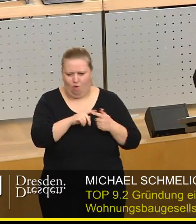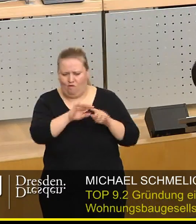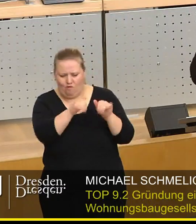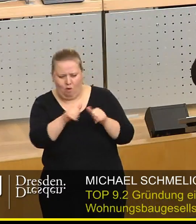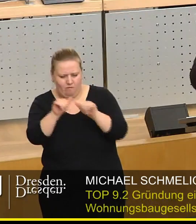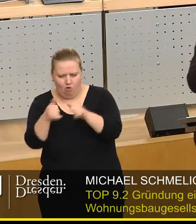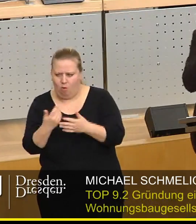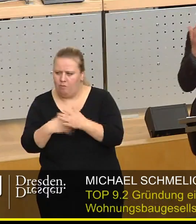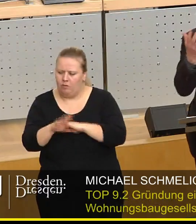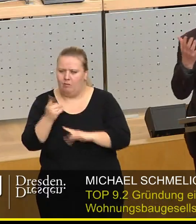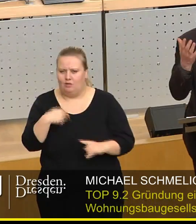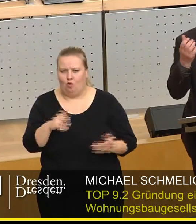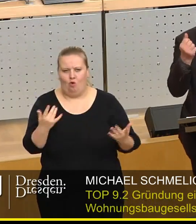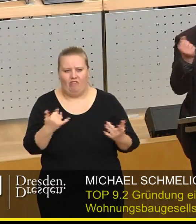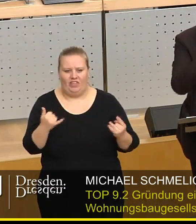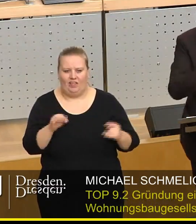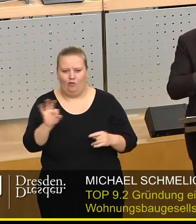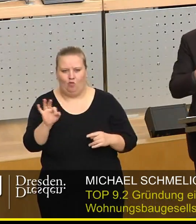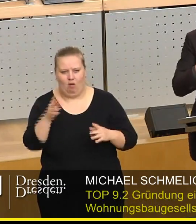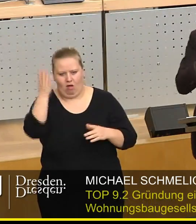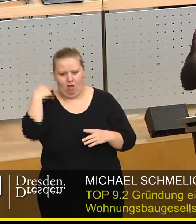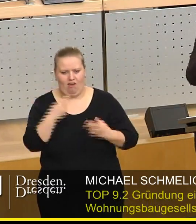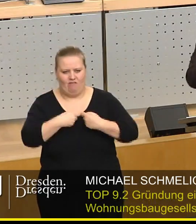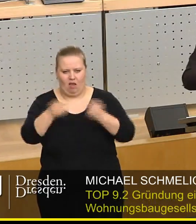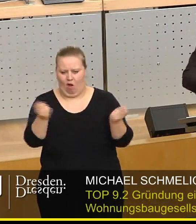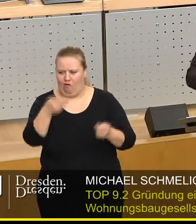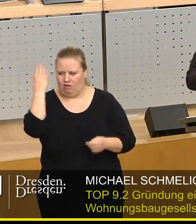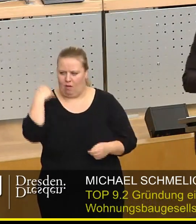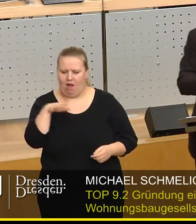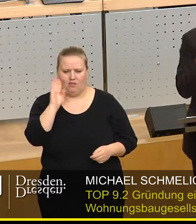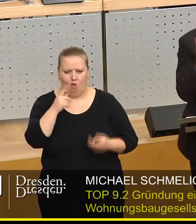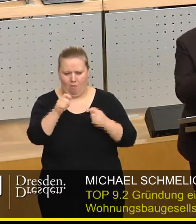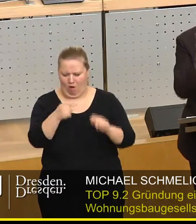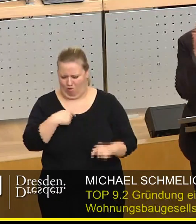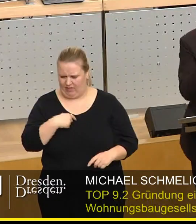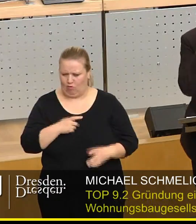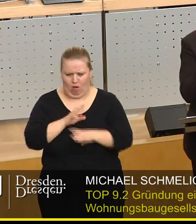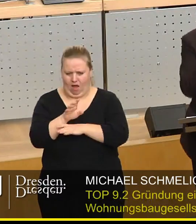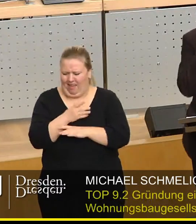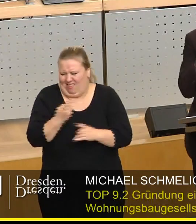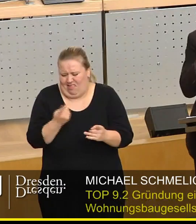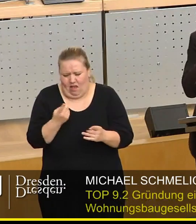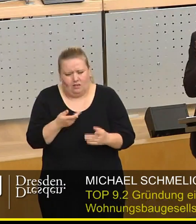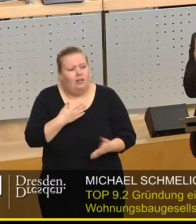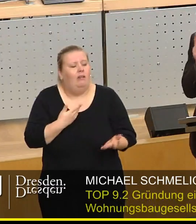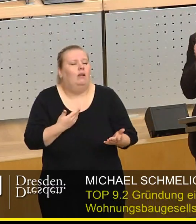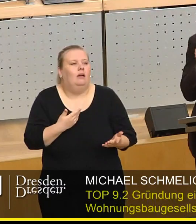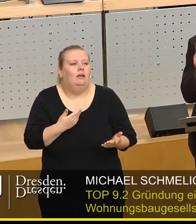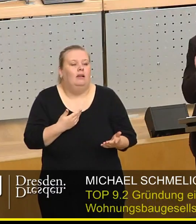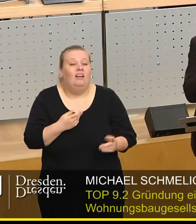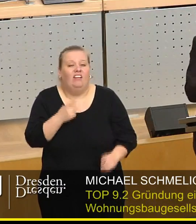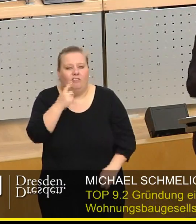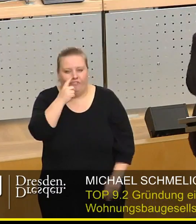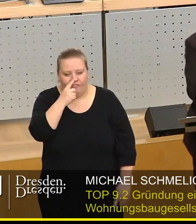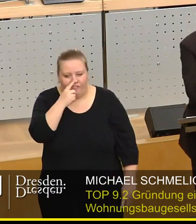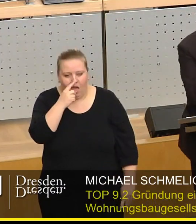Wohnungsgesellschaftsgründung als eine späte Rache für den Verkauf der damaligen Wohnraumprogramm betrachten. Ich sage Ihnen, selbst wenn man damals, ich sage das ganz